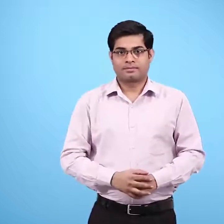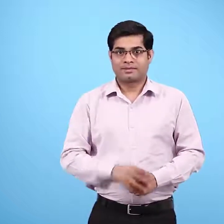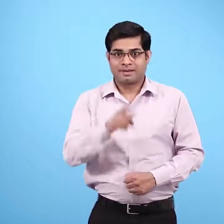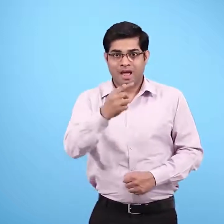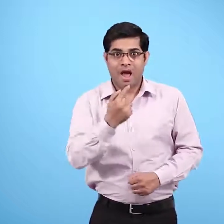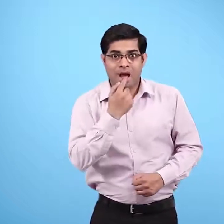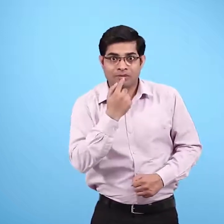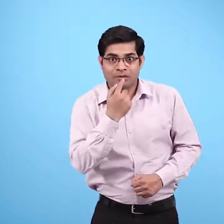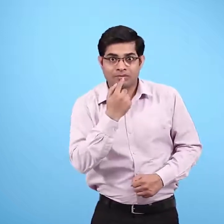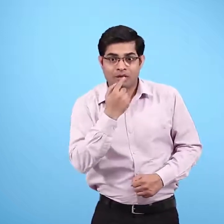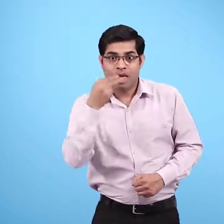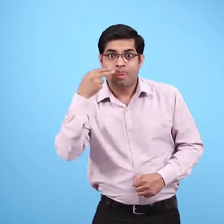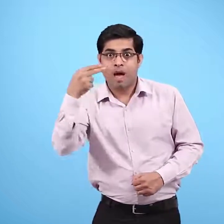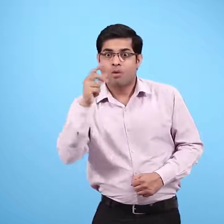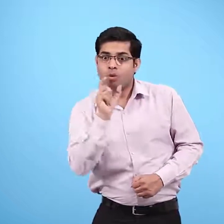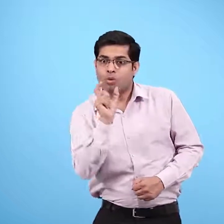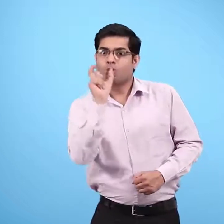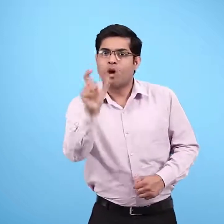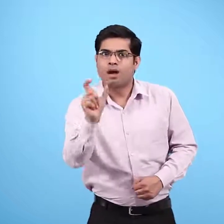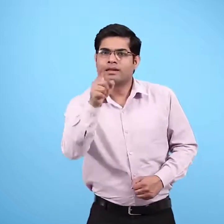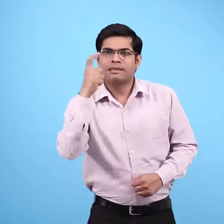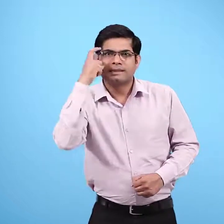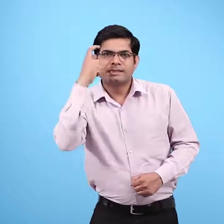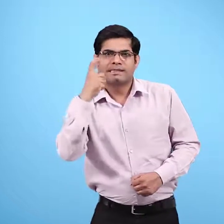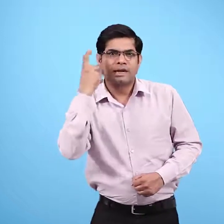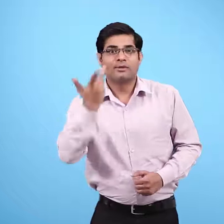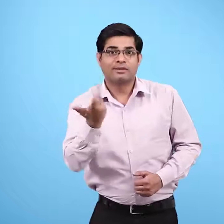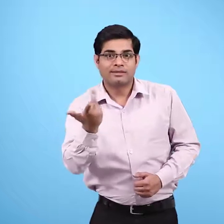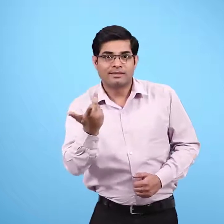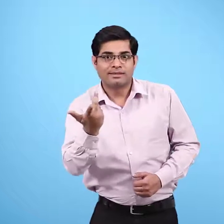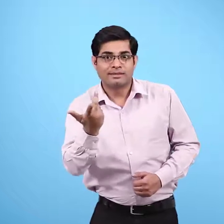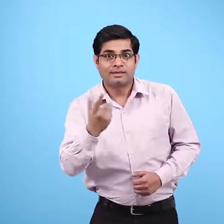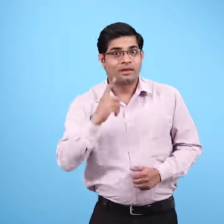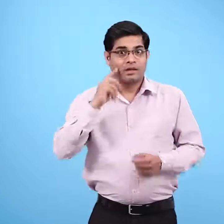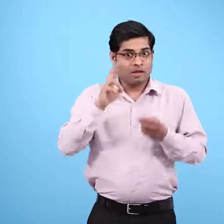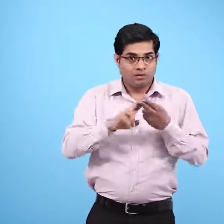स्वाद बताने के लिए कुछ शब्द ढूड़ो और खुछ से सोच कर बनाओ